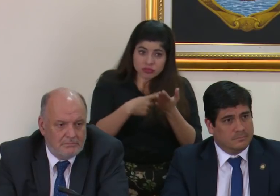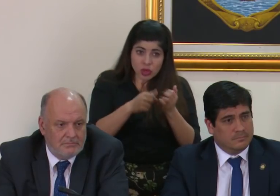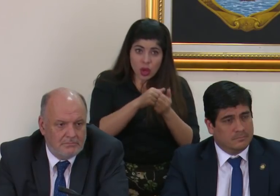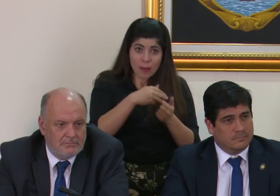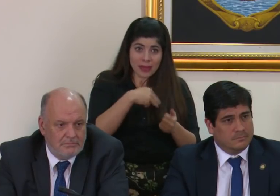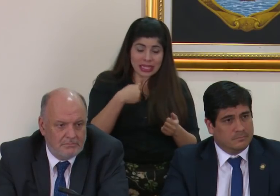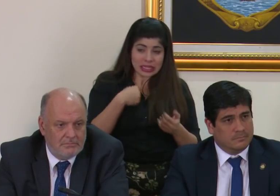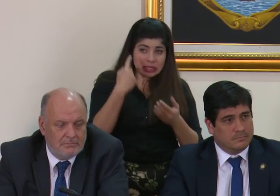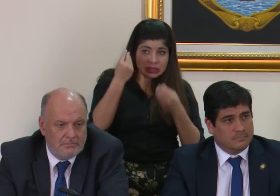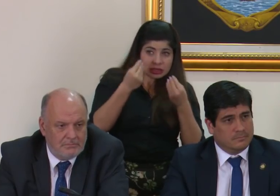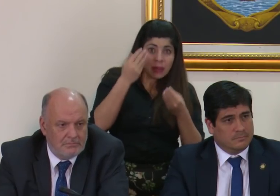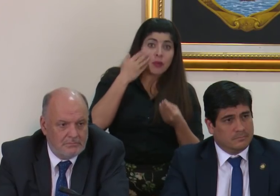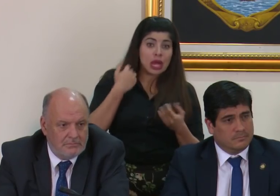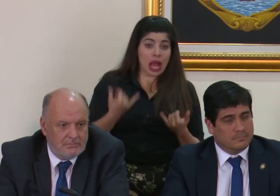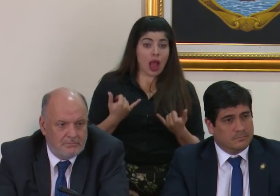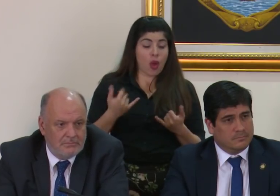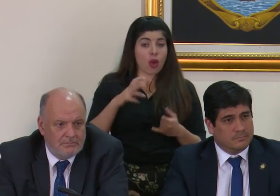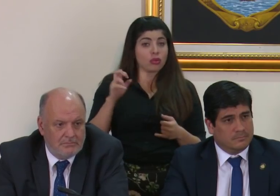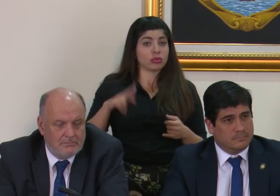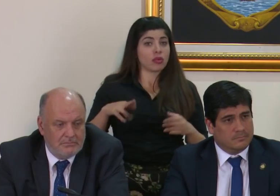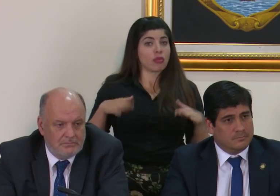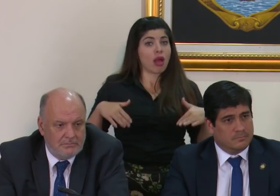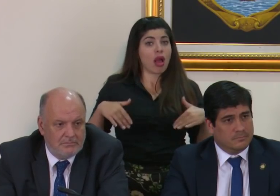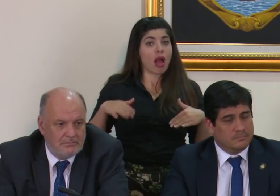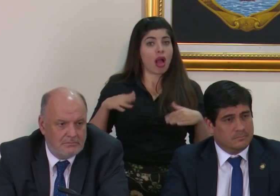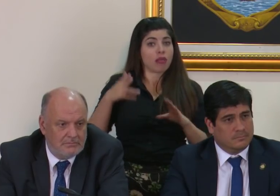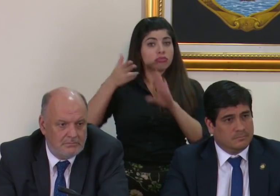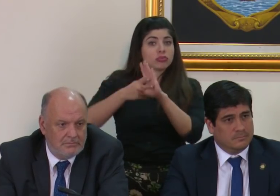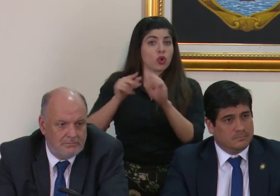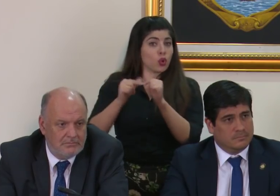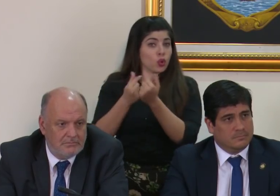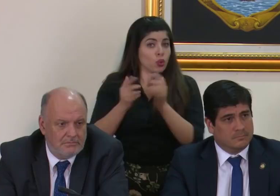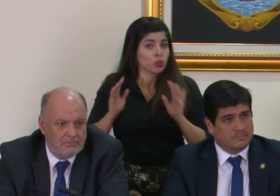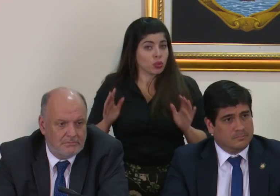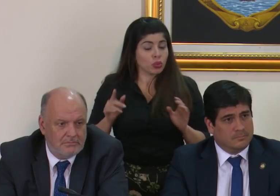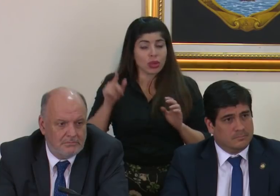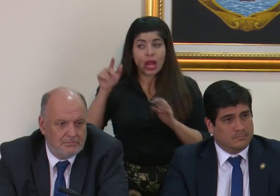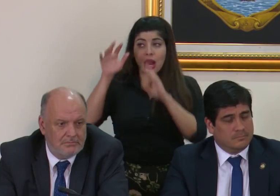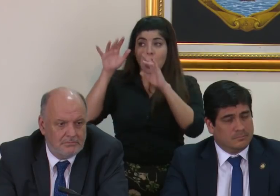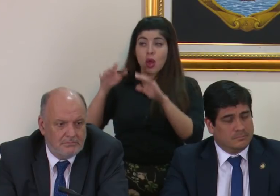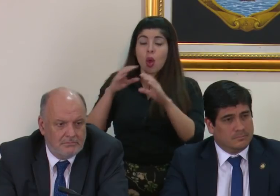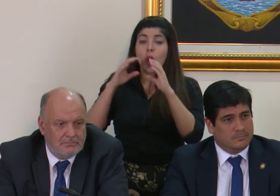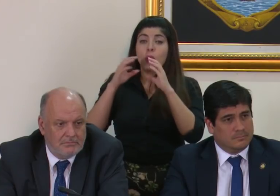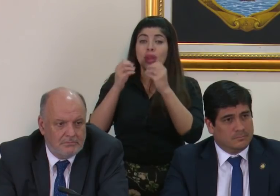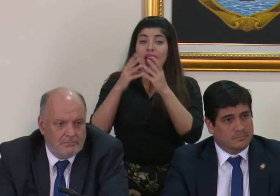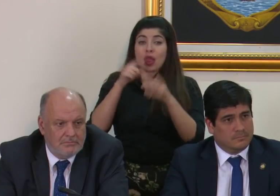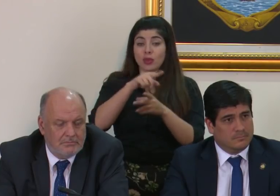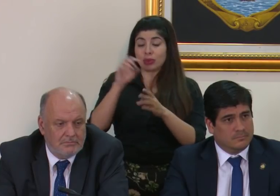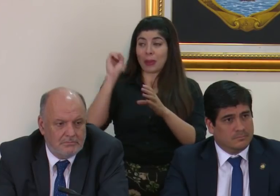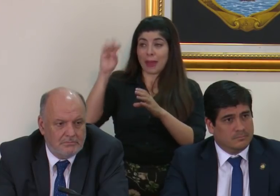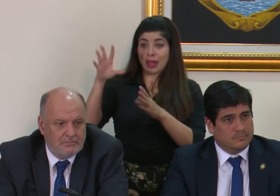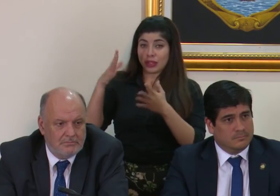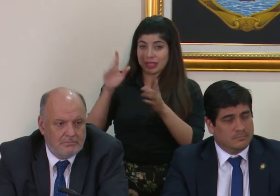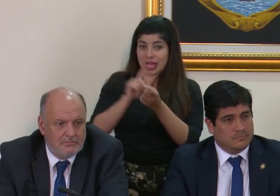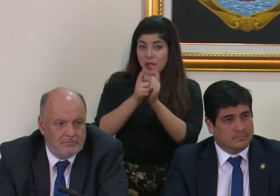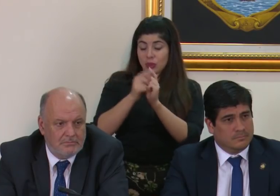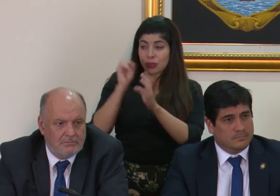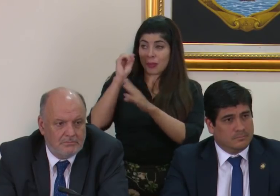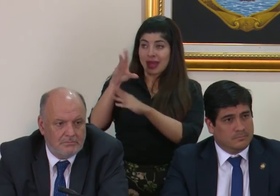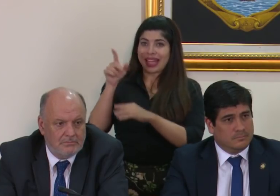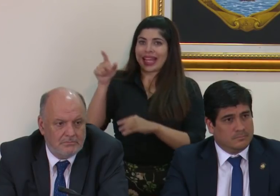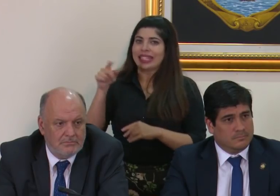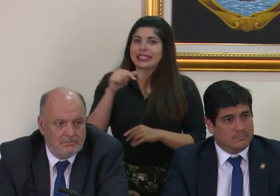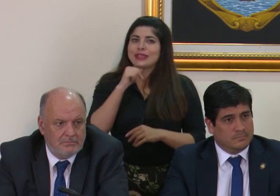Ventura porque de momento Costa Rica no está formando parte de ese grupo porque ese comunicado que ustedes mandaron traducido no es de